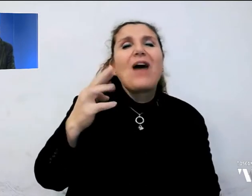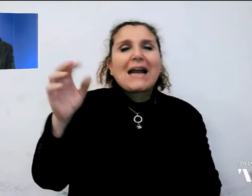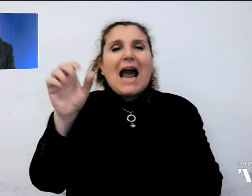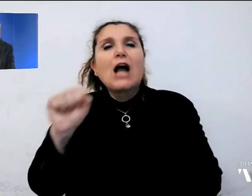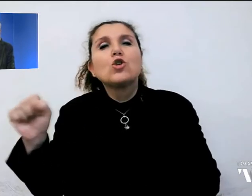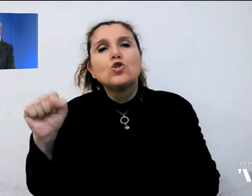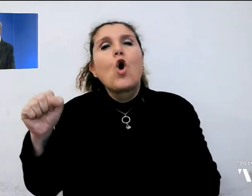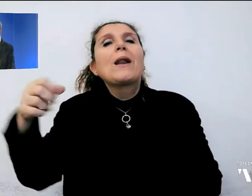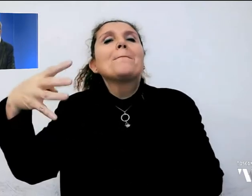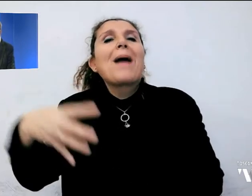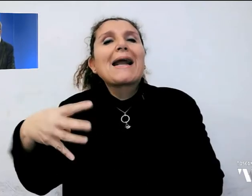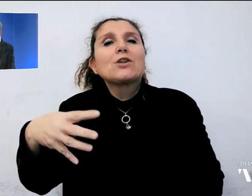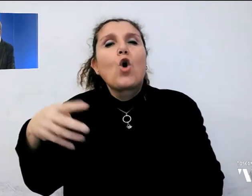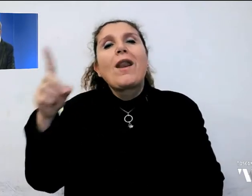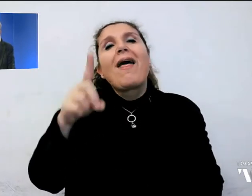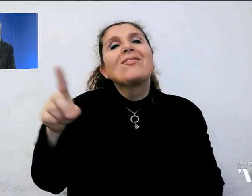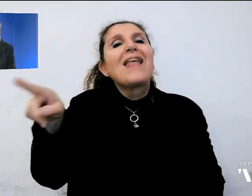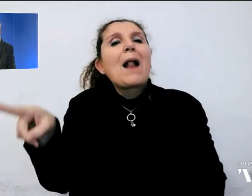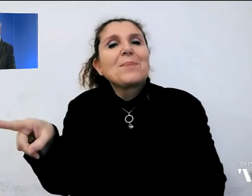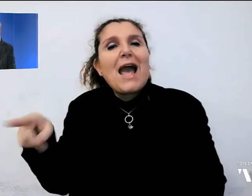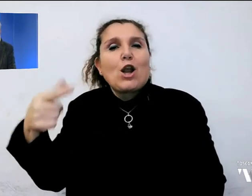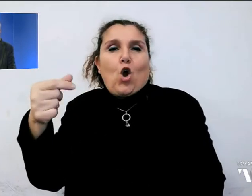Maradona, Del Piero e Totti.